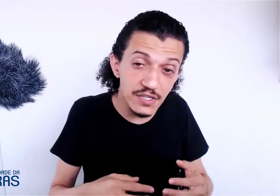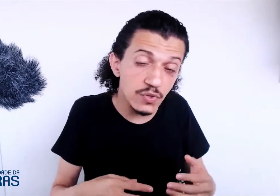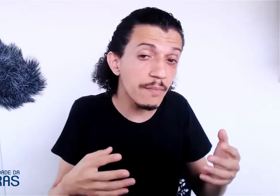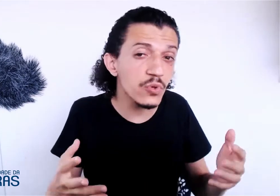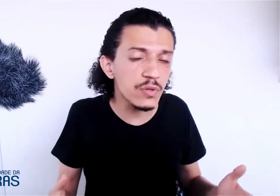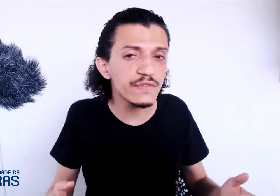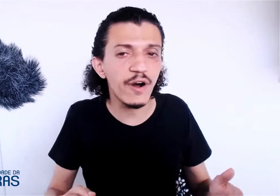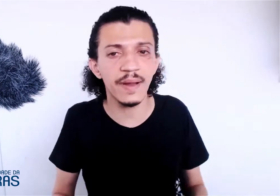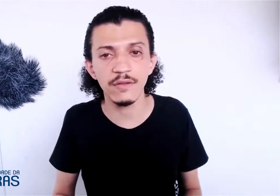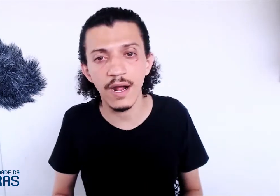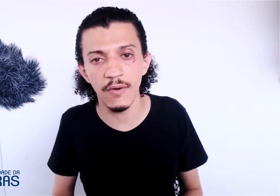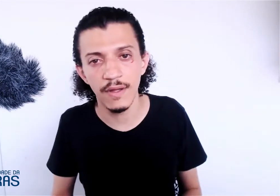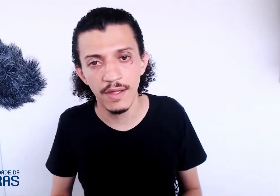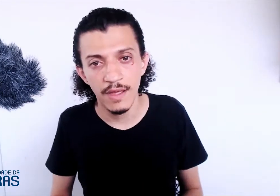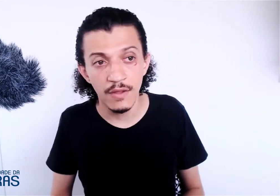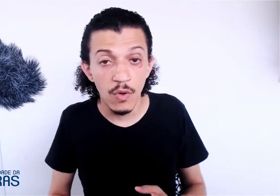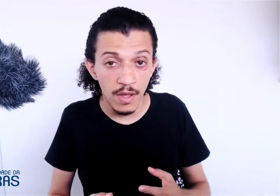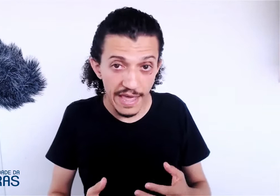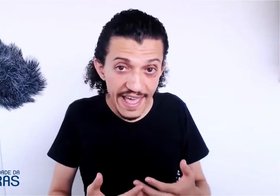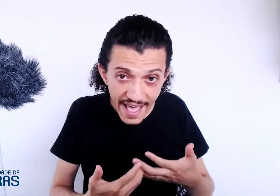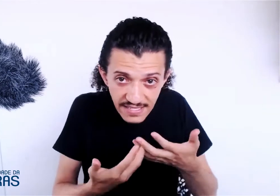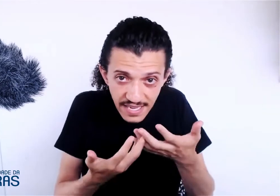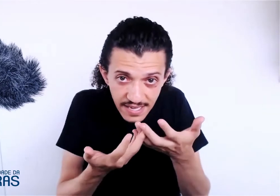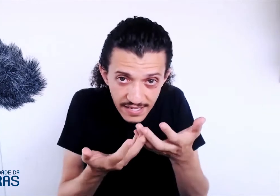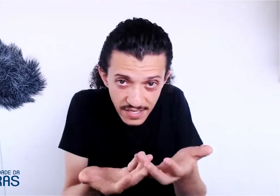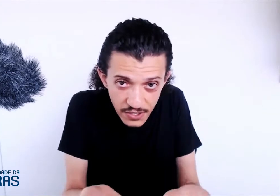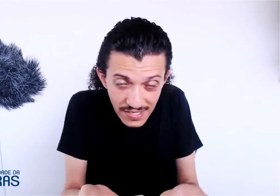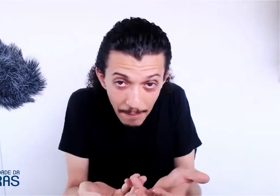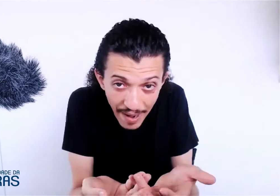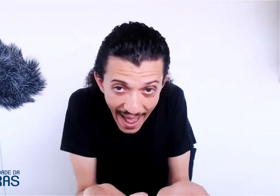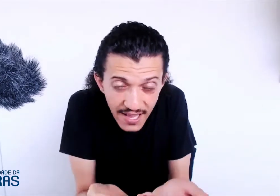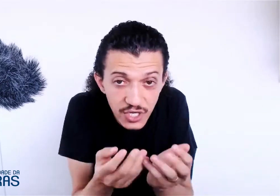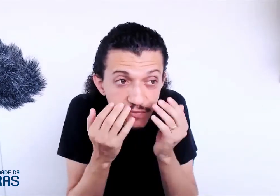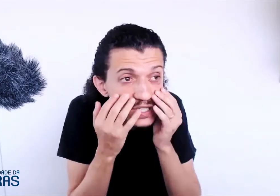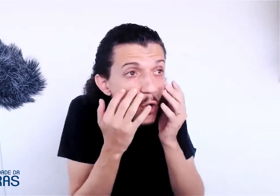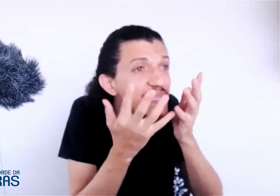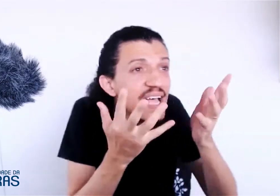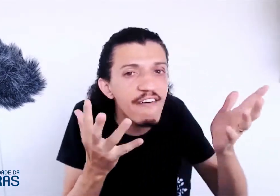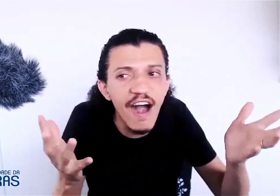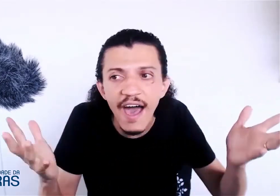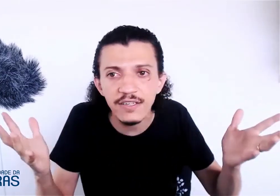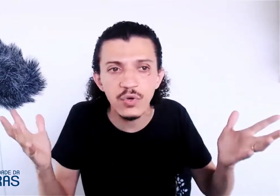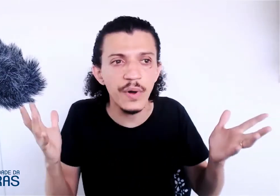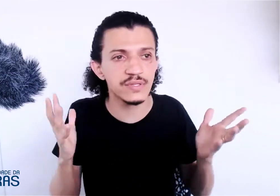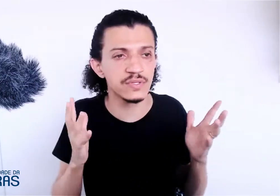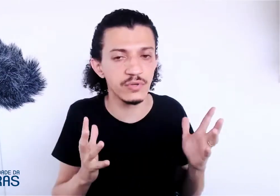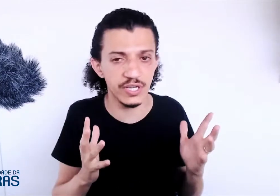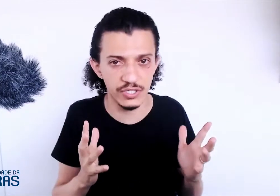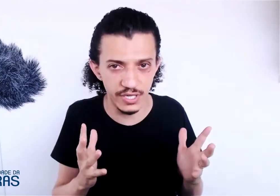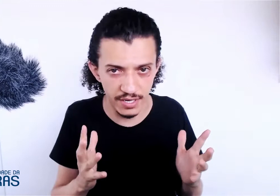isso o tempo todo de forma natural. Então, esse exercício, essa prática de você observar as coisas no seu dia a dia,